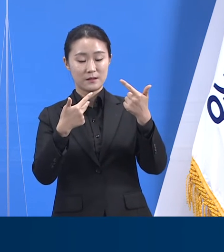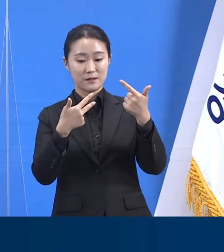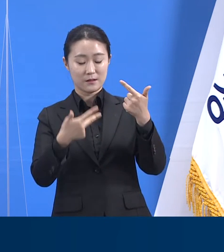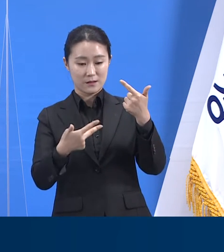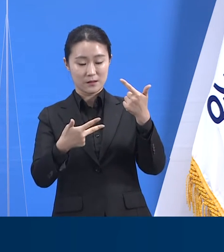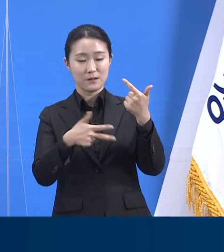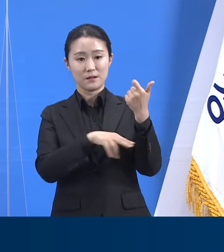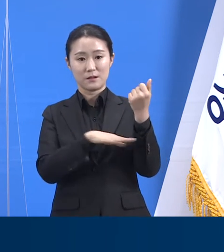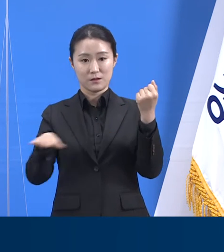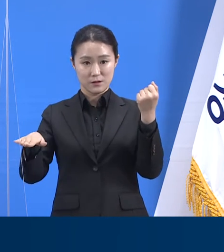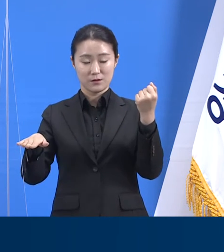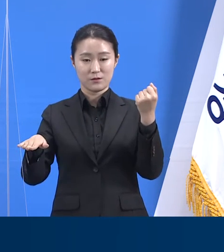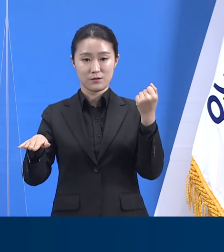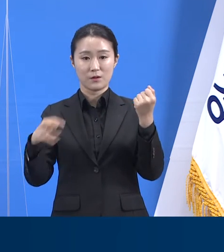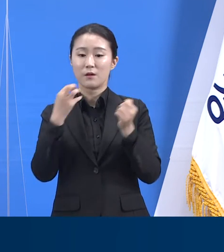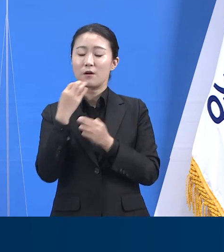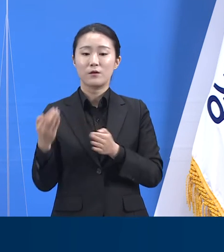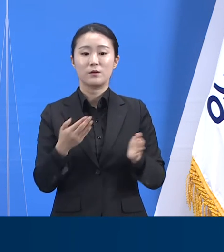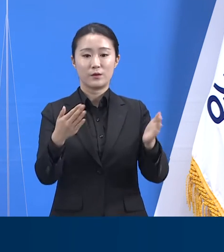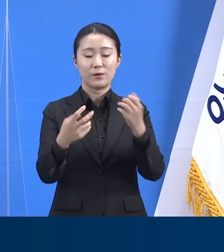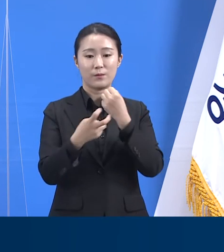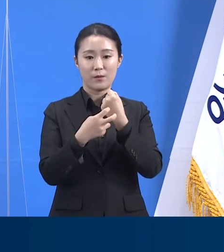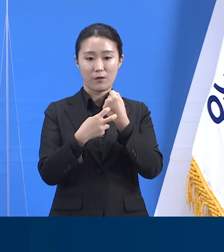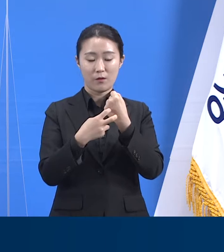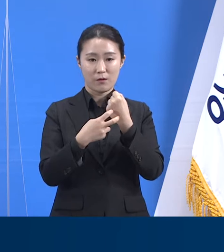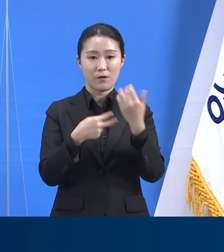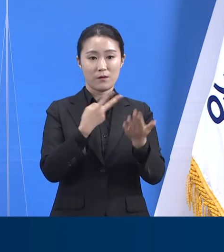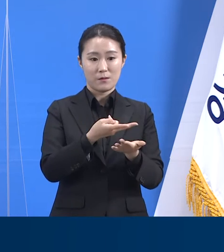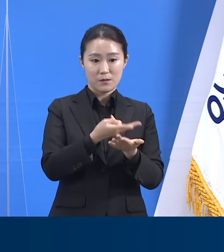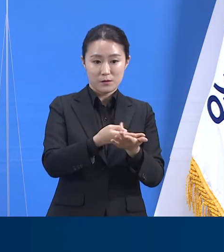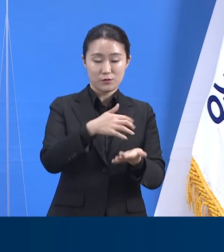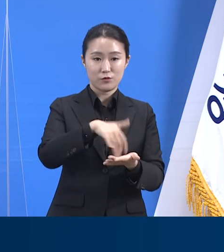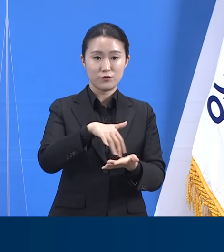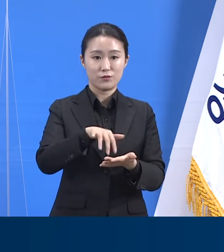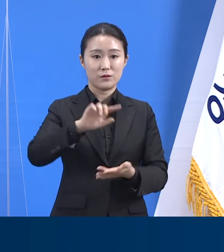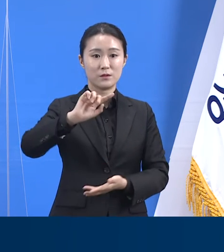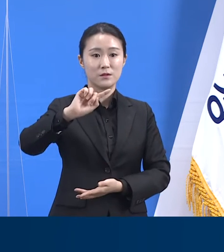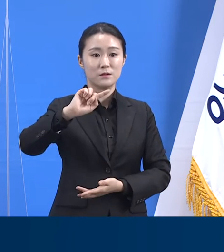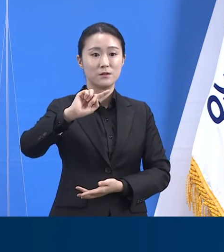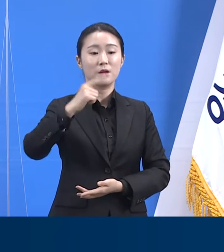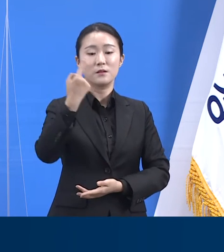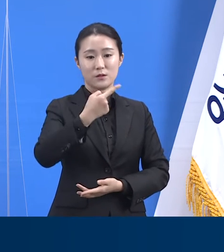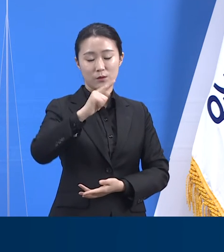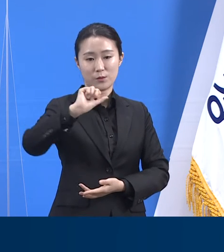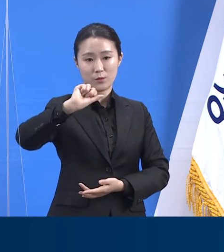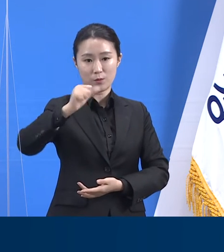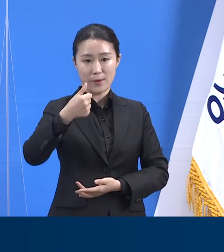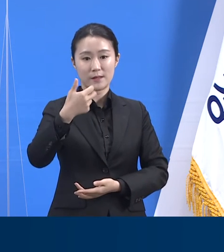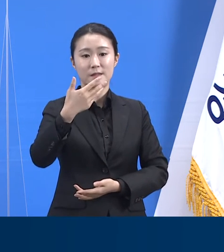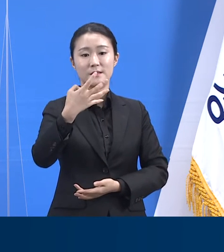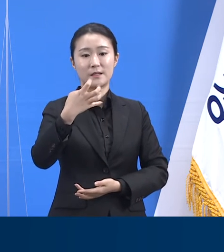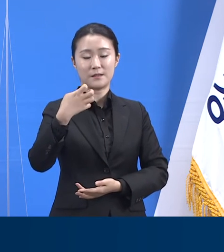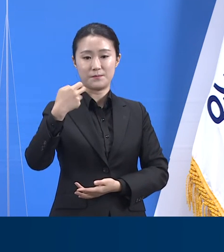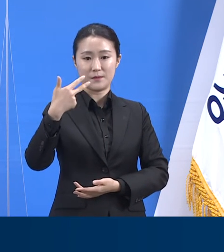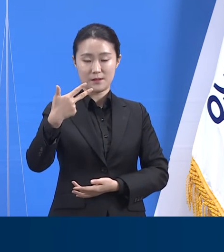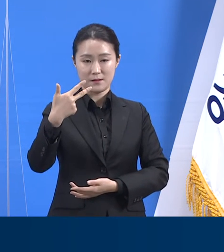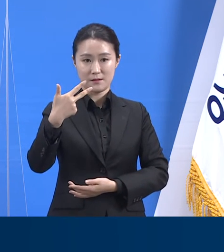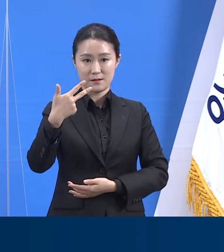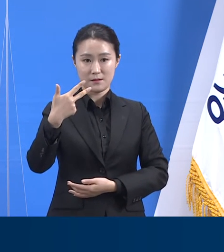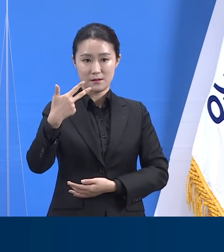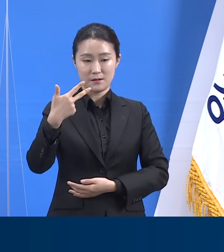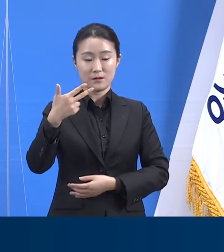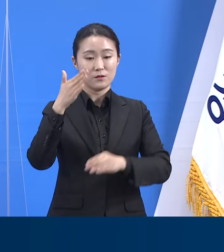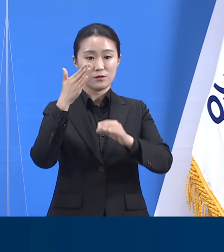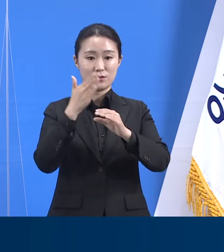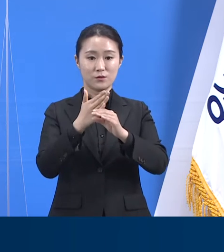병상을 합한 도내 의료기관 확보 병상은 총 1,547개입니다. 현재 병상 가동률은